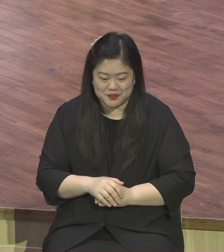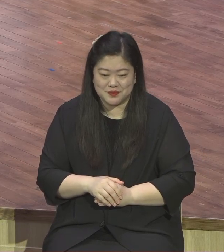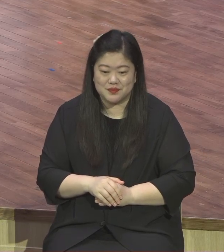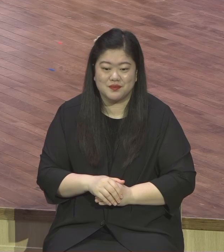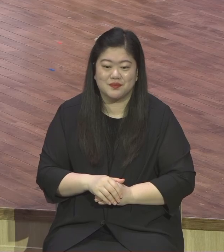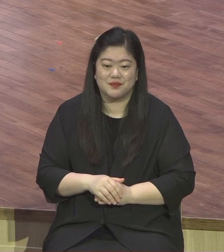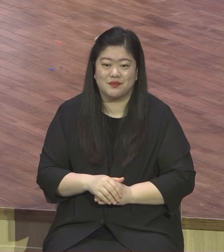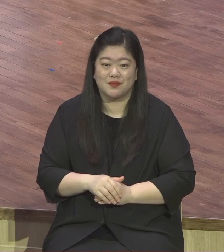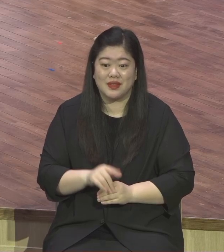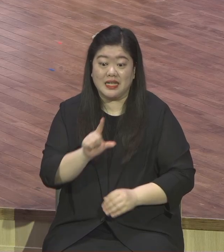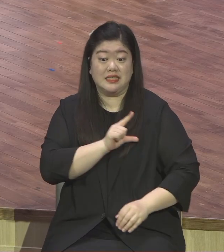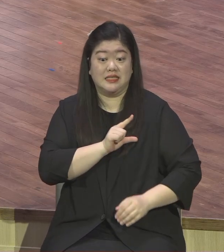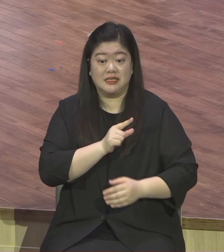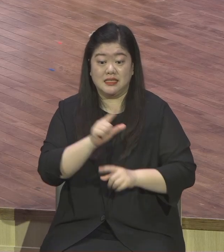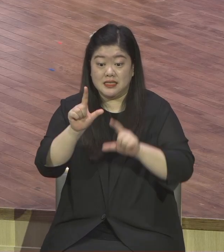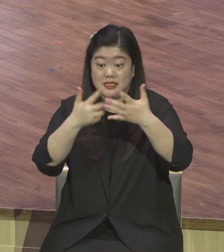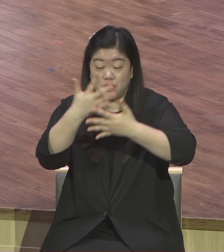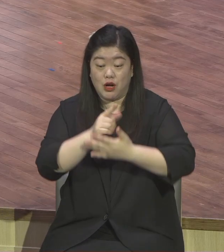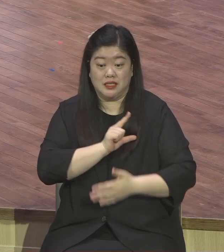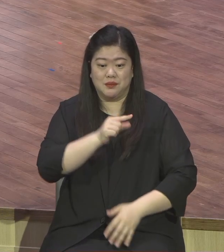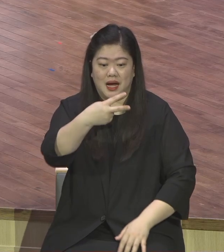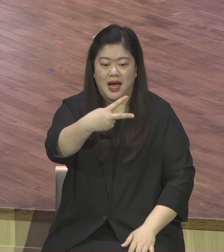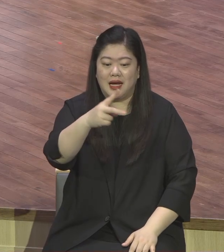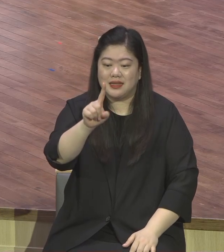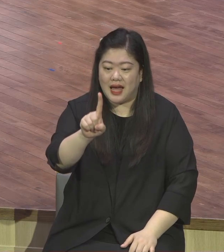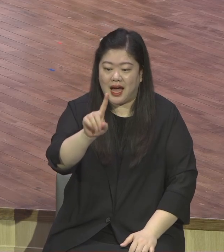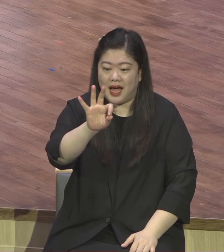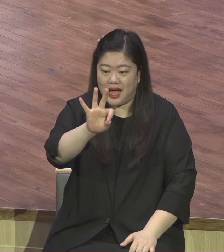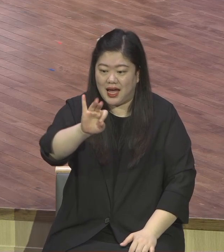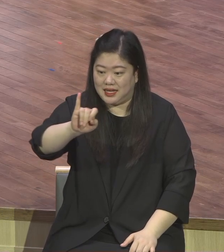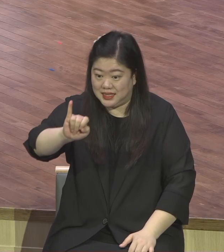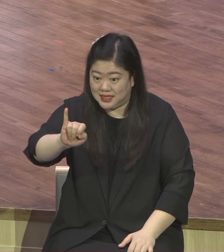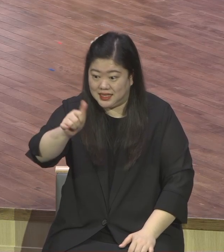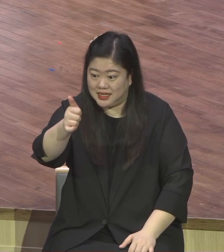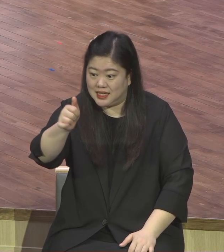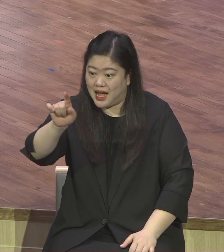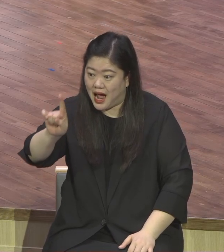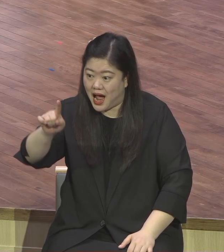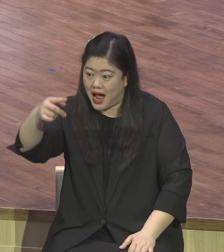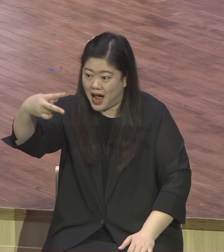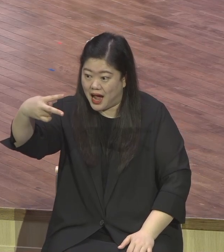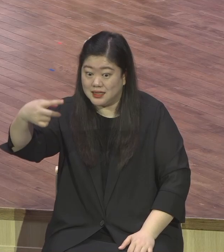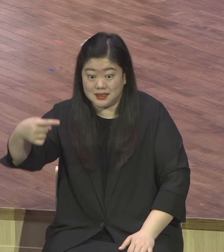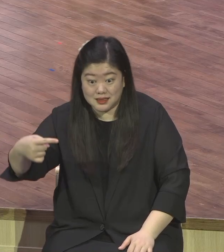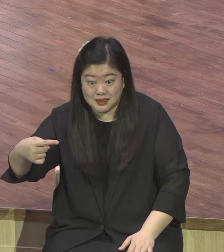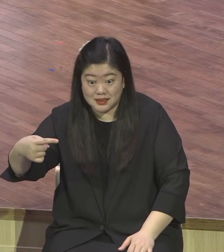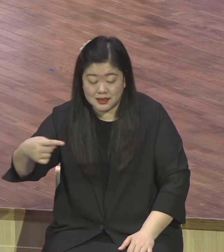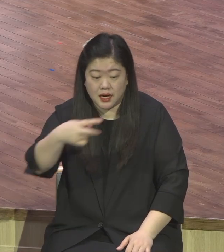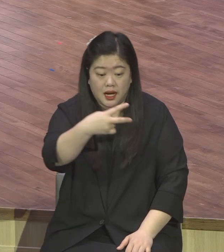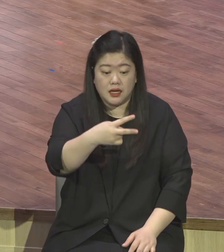제목이 제목 때문에 다이 하드 다이 하드 다이 하드 이게 무슨 뜻입니까